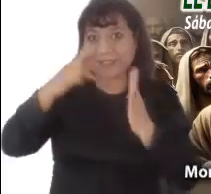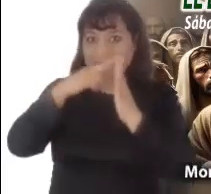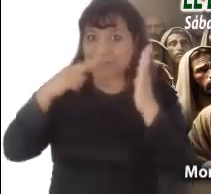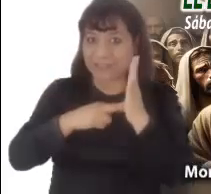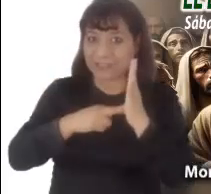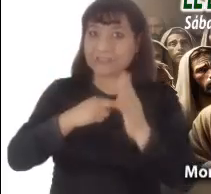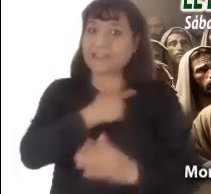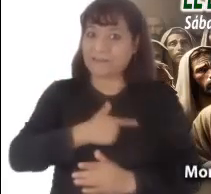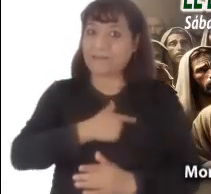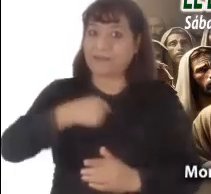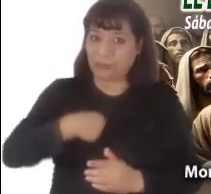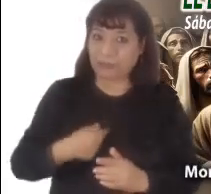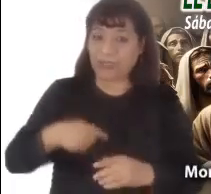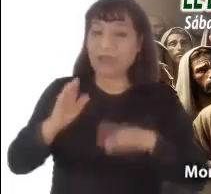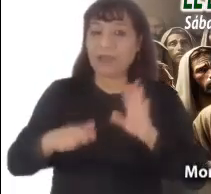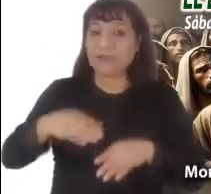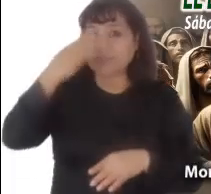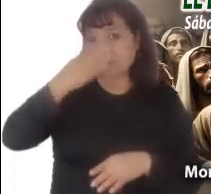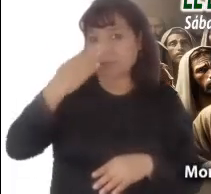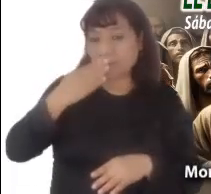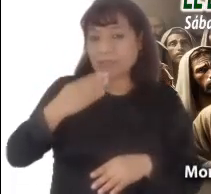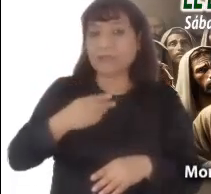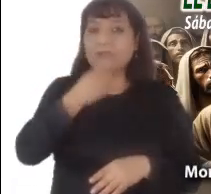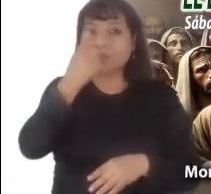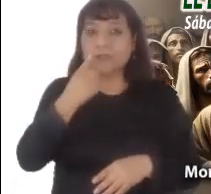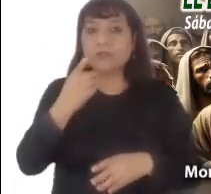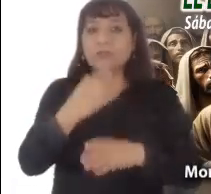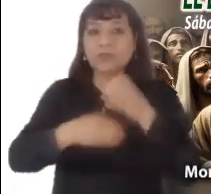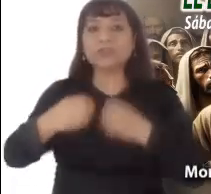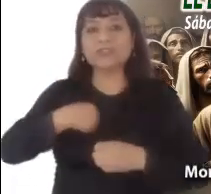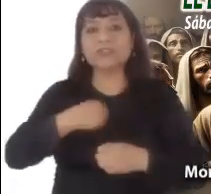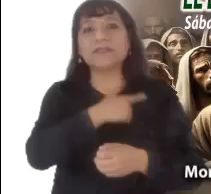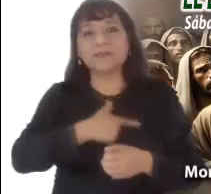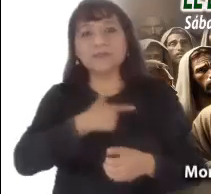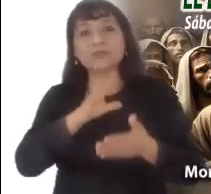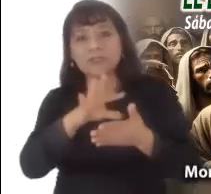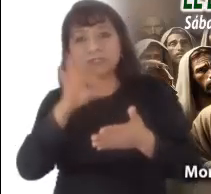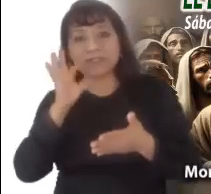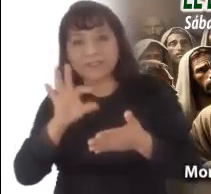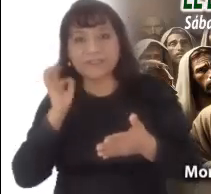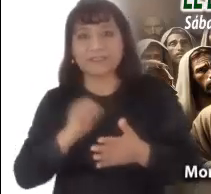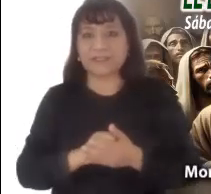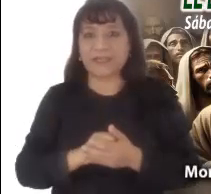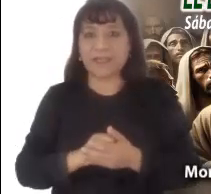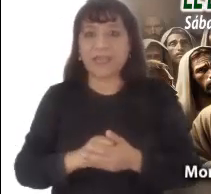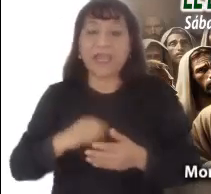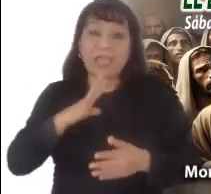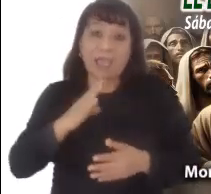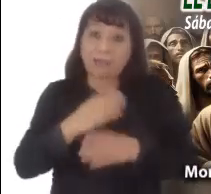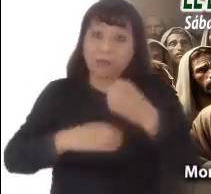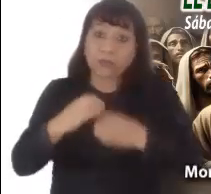e incluso hacemos decir a la Biblia lo que nosotros queremos. Manipulamos la Escritura.